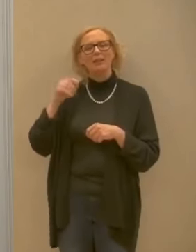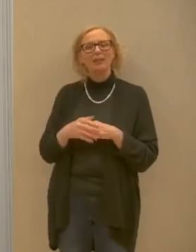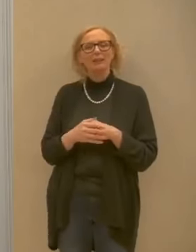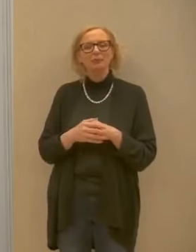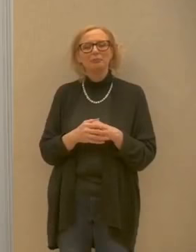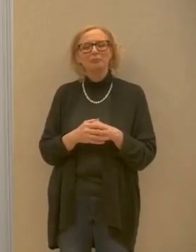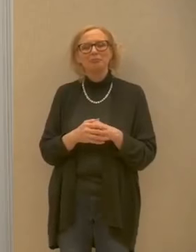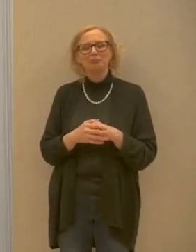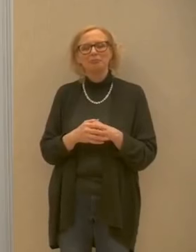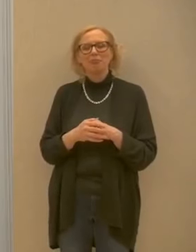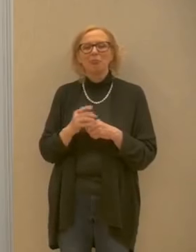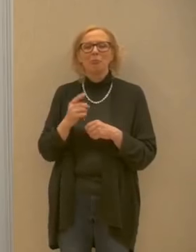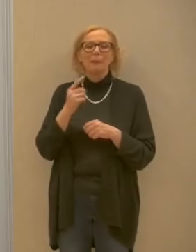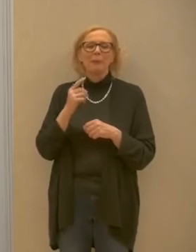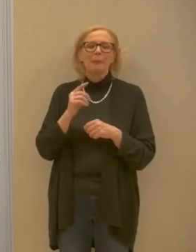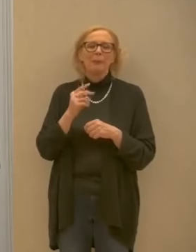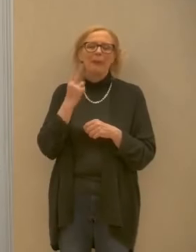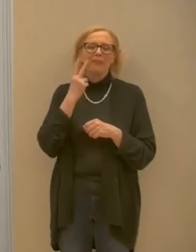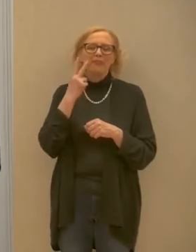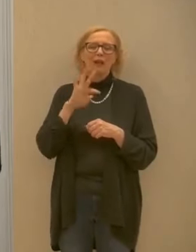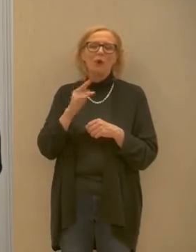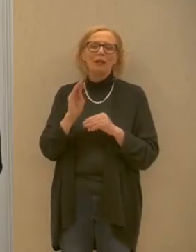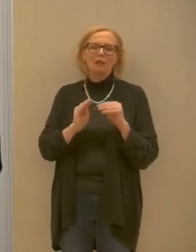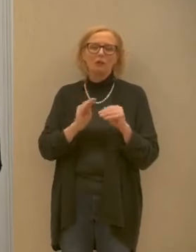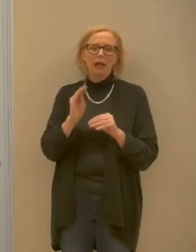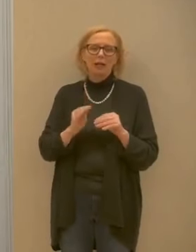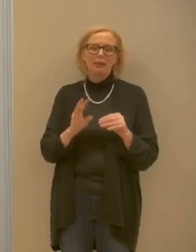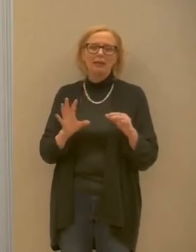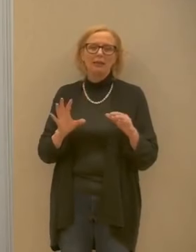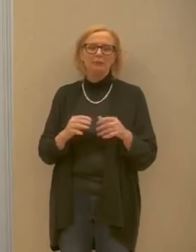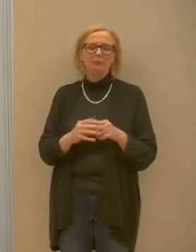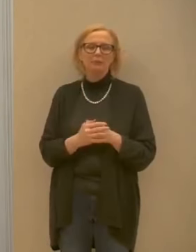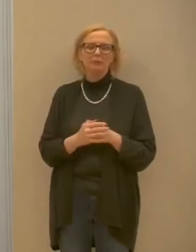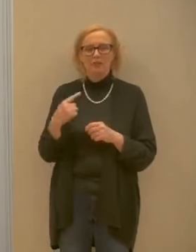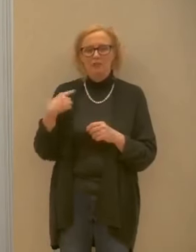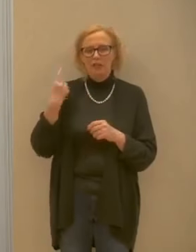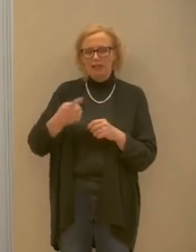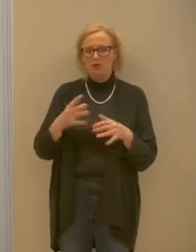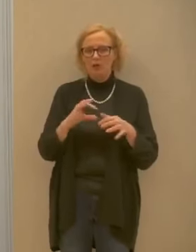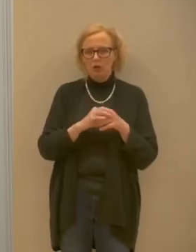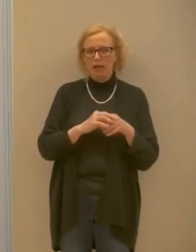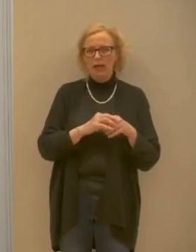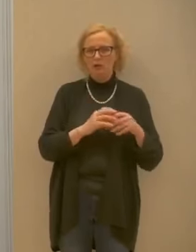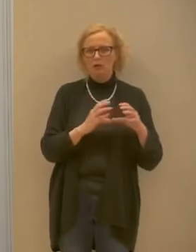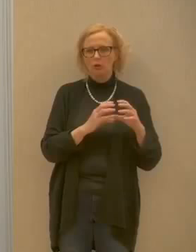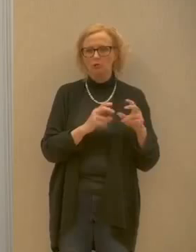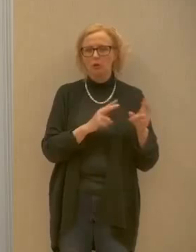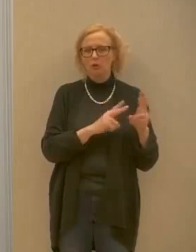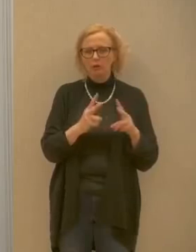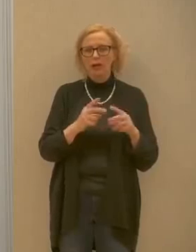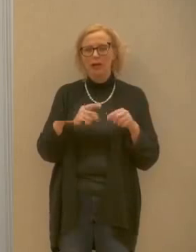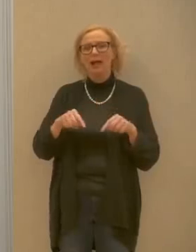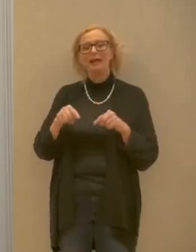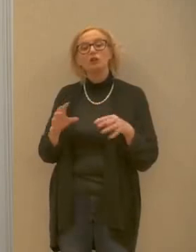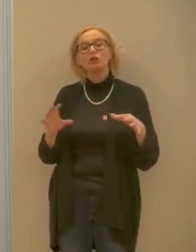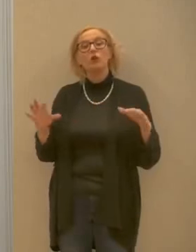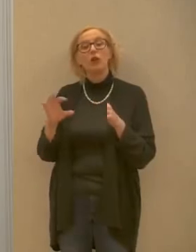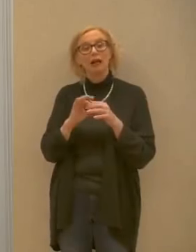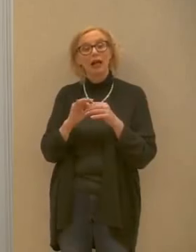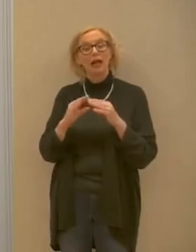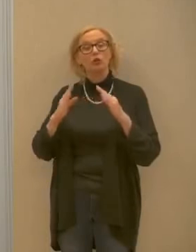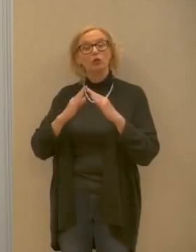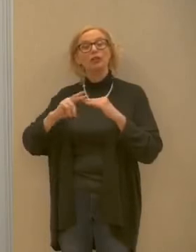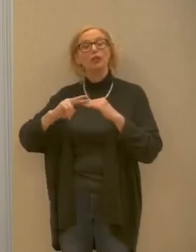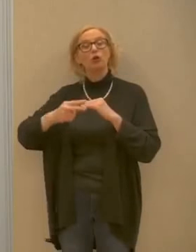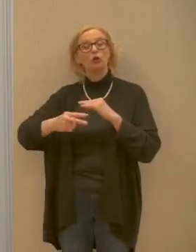taglio delle domande che finora sono state prevalentemente sul tema sanitario per ritornare sul tema delle seconde case da